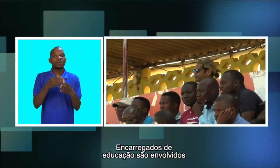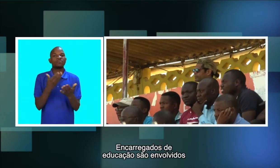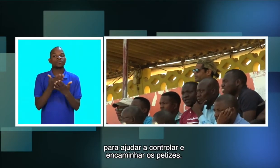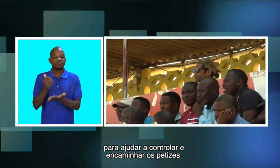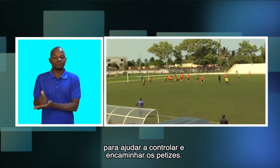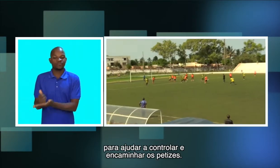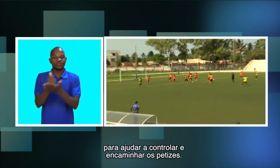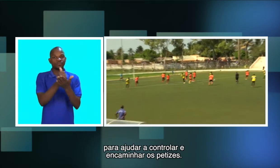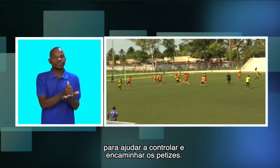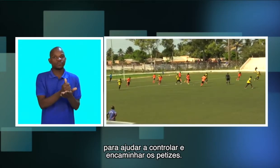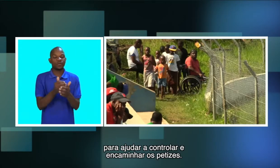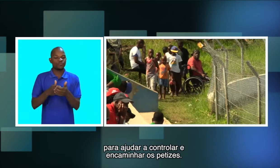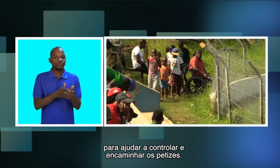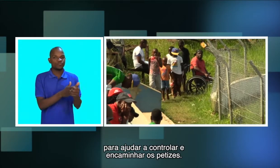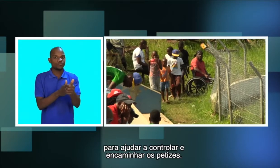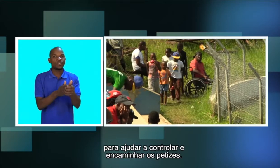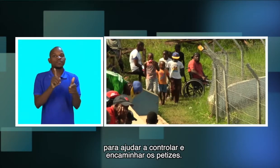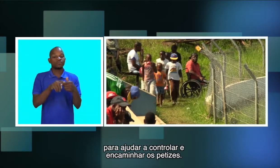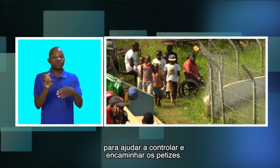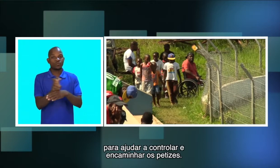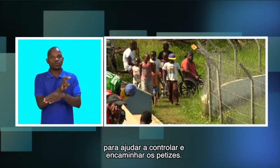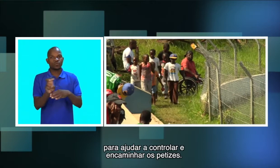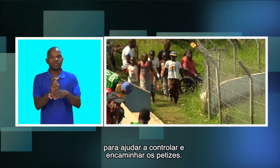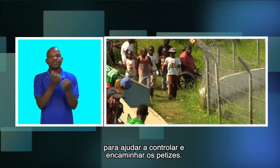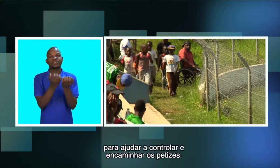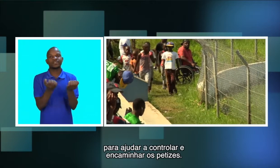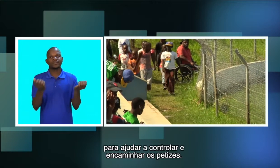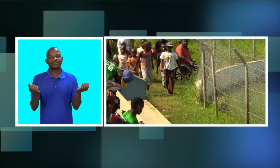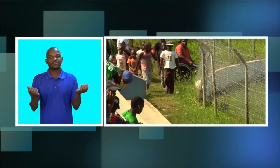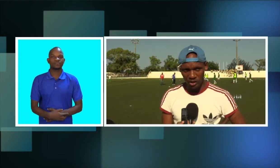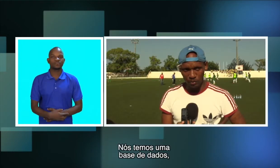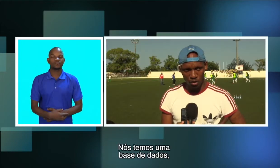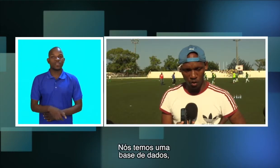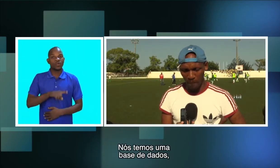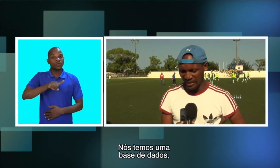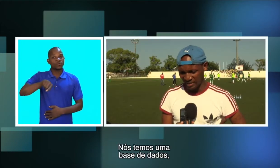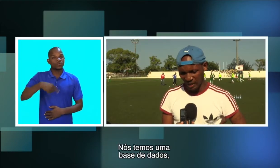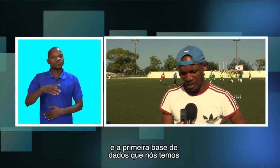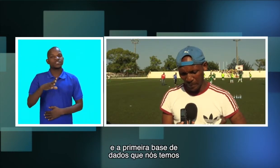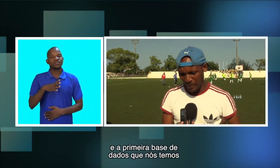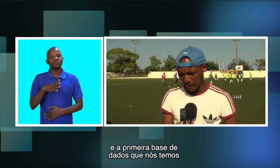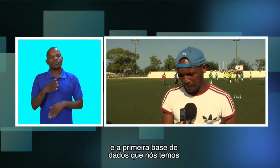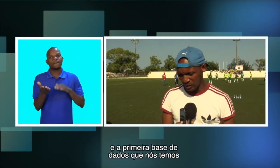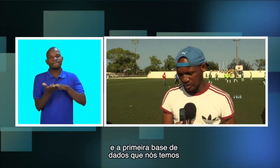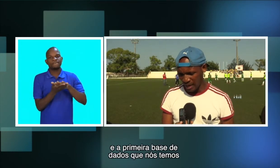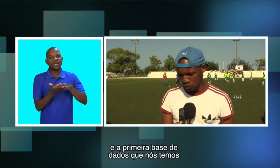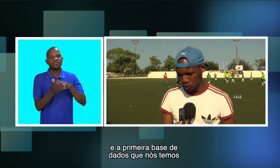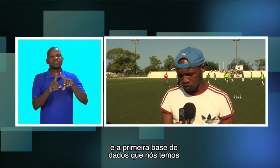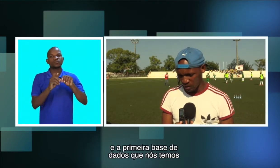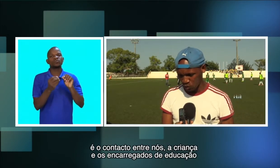para ajudar a encaminhar e controlar os petizes. Nós temos uma base de dados e a primeira base de dados que nós temos